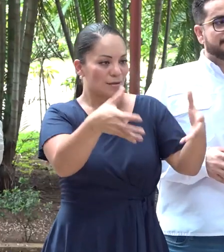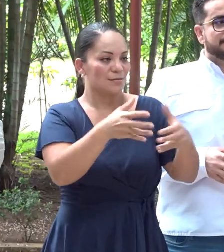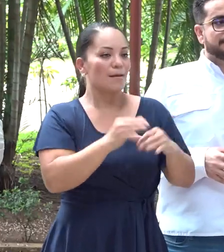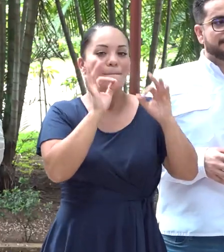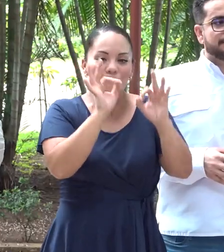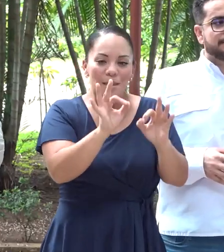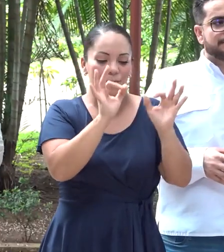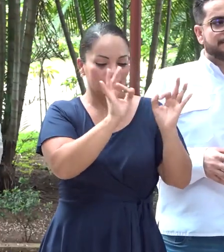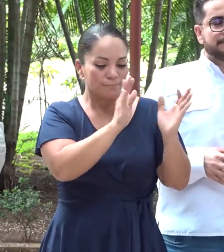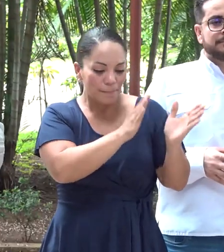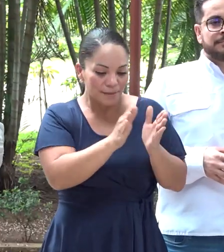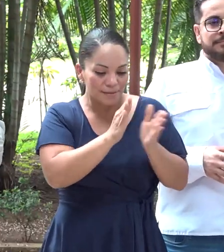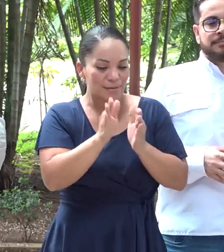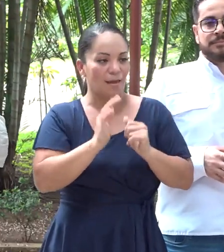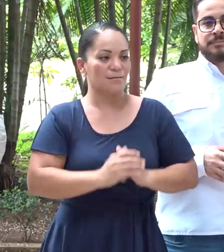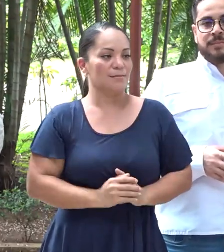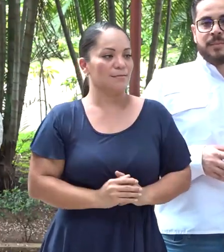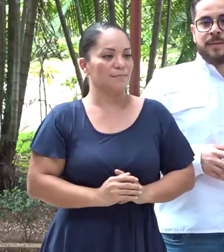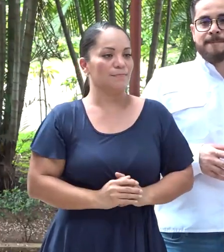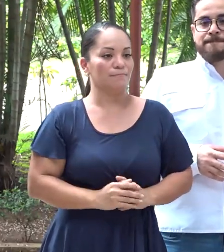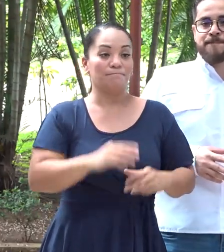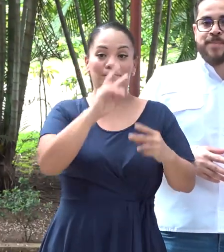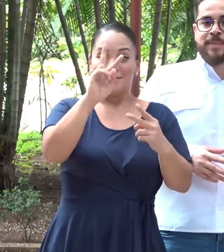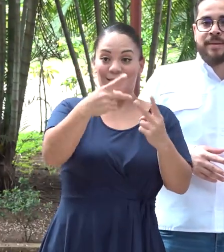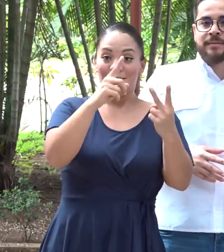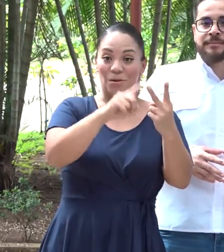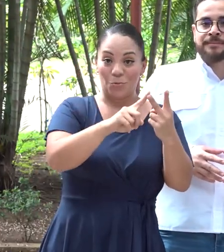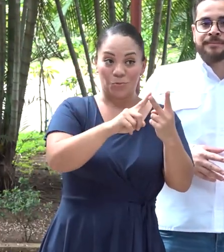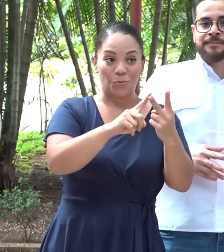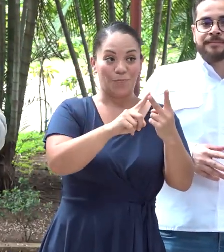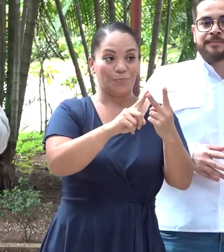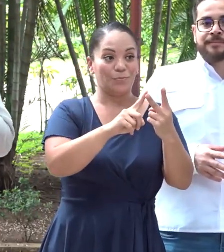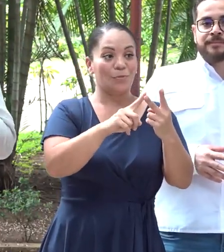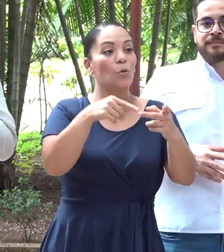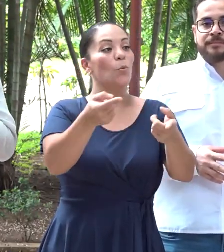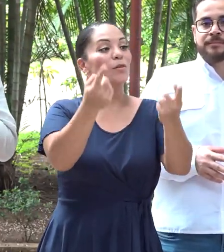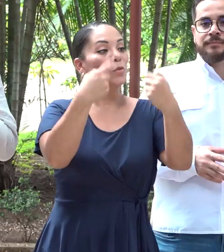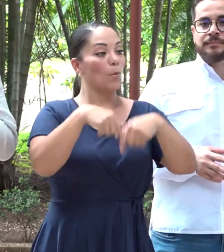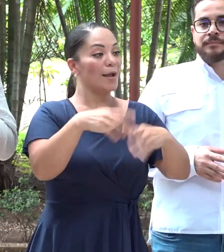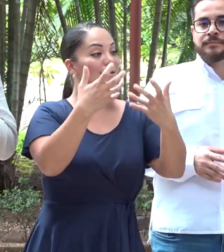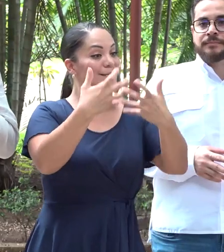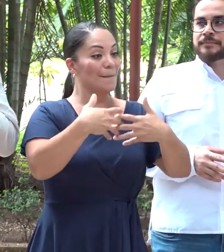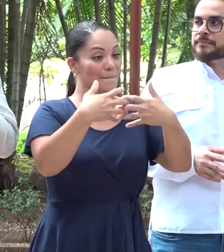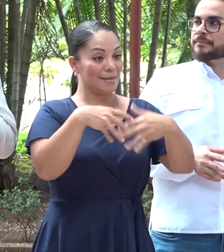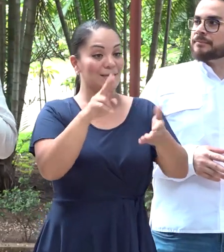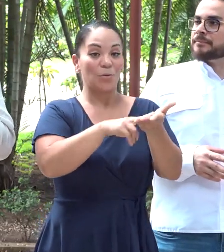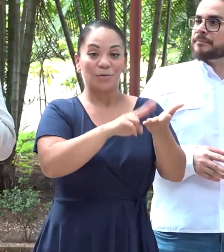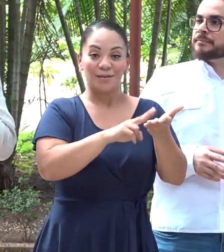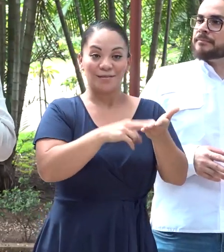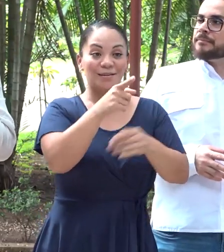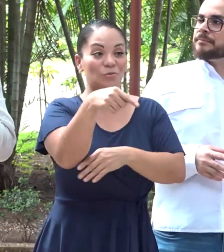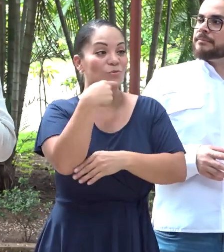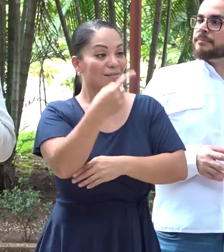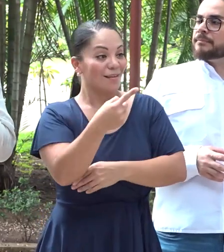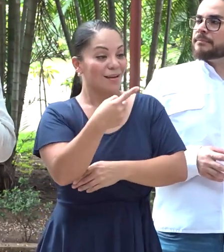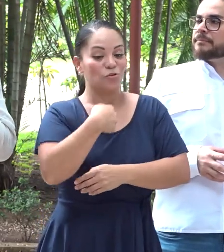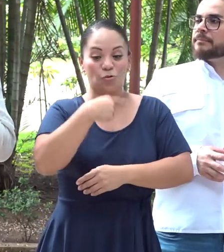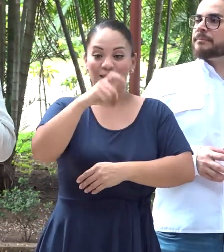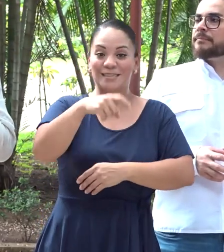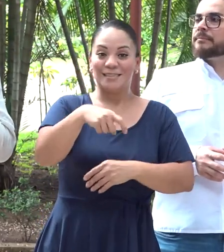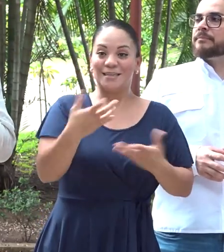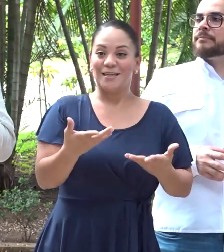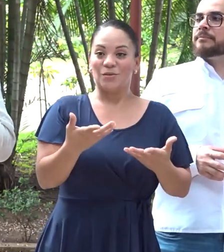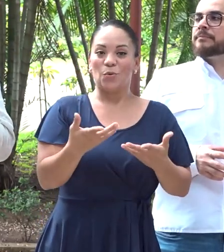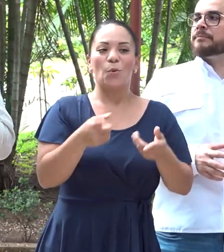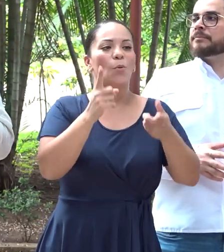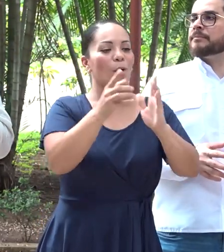pensadas. Segundo, que cuando vengan los empleadores, digan, yo necesito estas